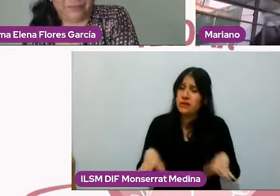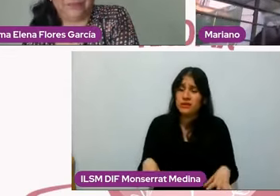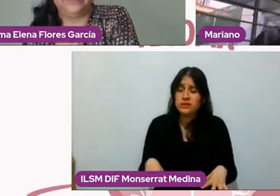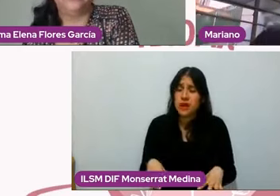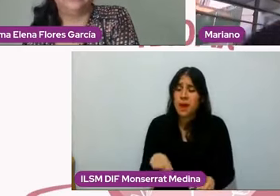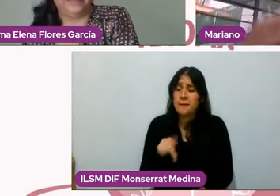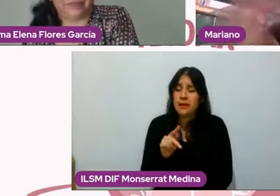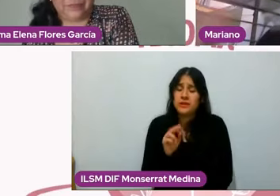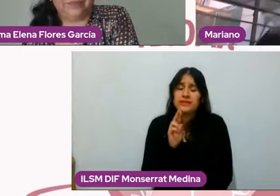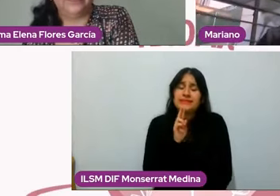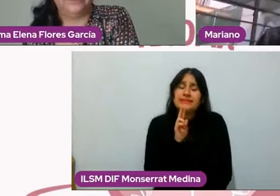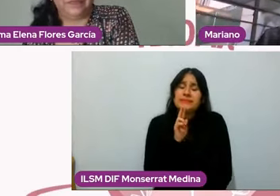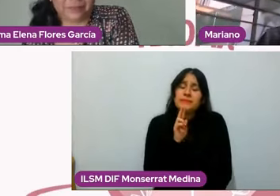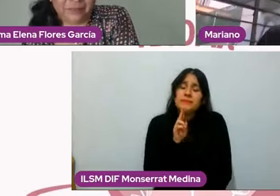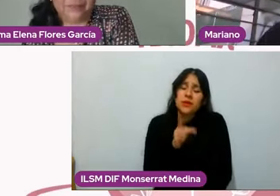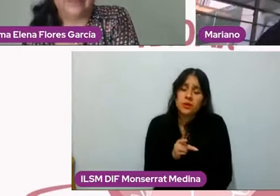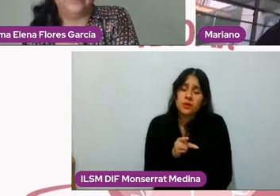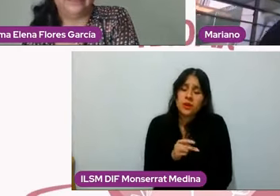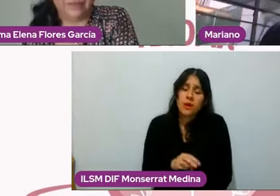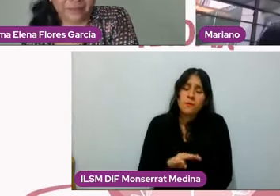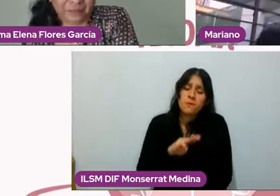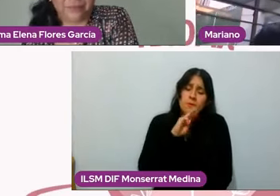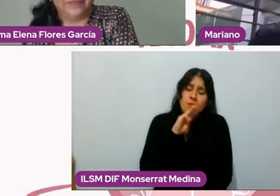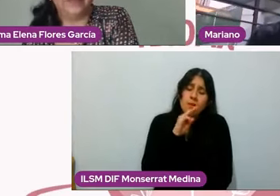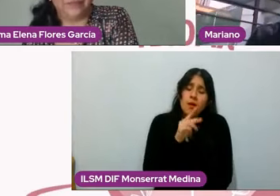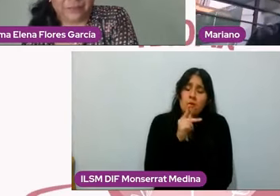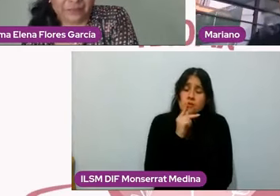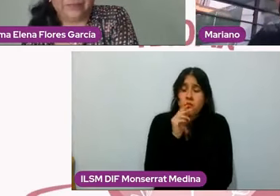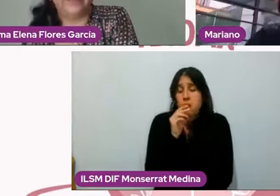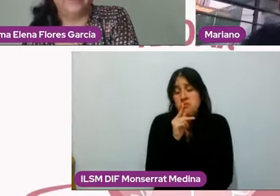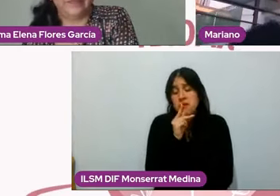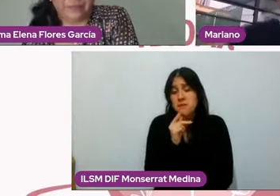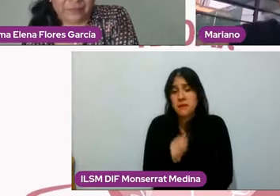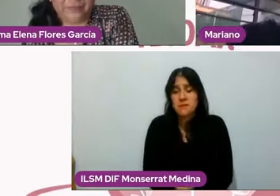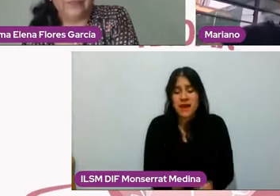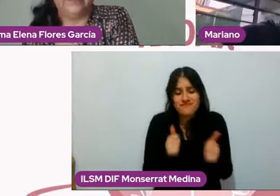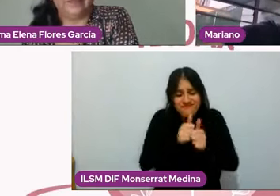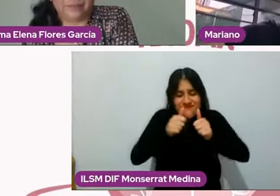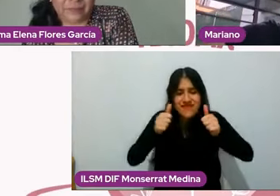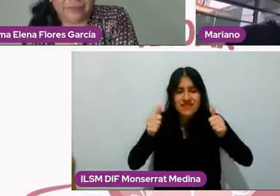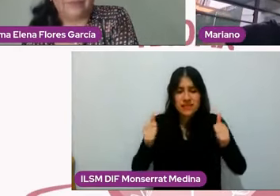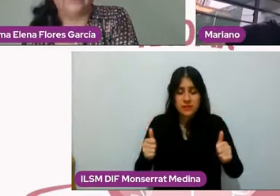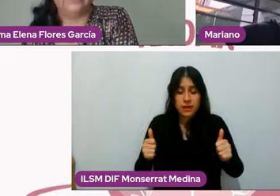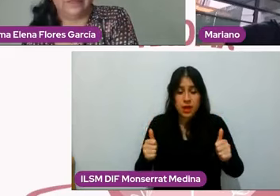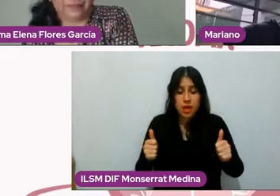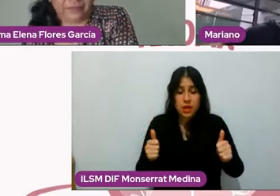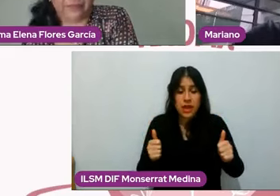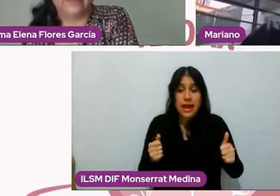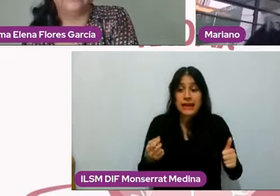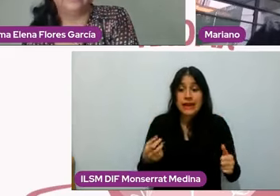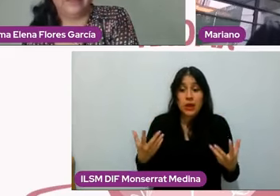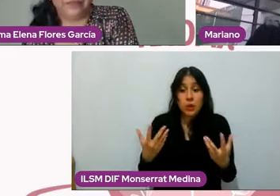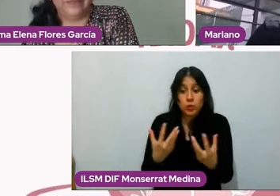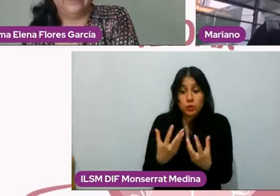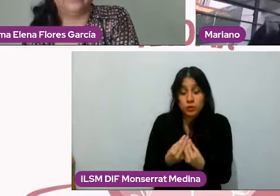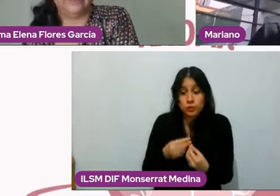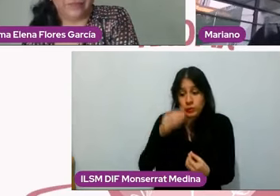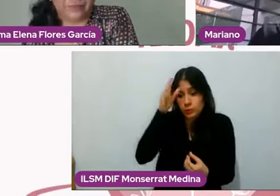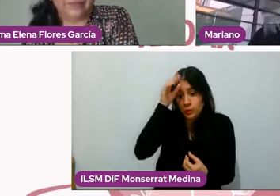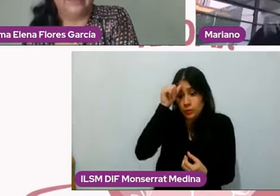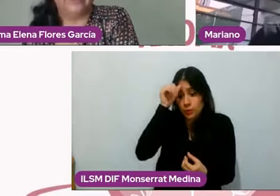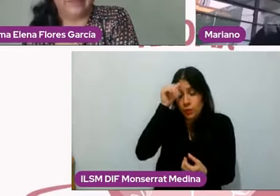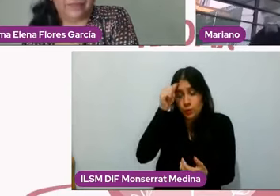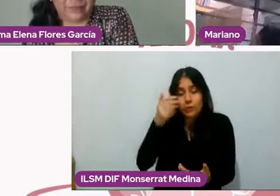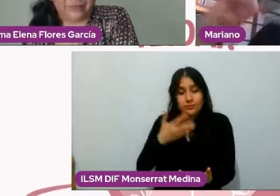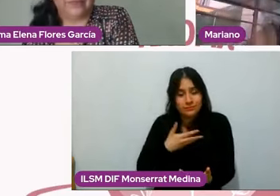y una mamá separados pero que tengan vidas satisfactorias para convivir con ellos que a padres frustrados